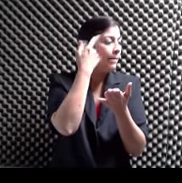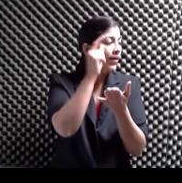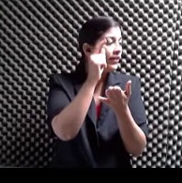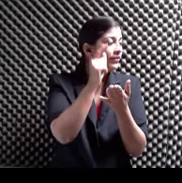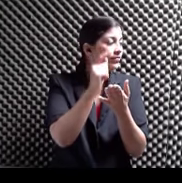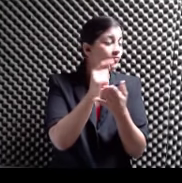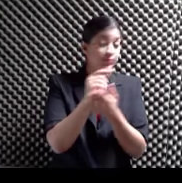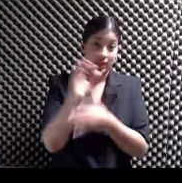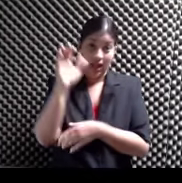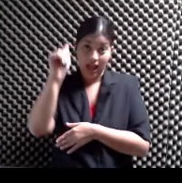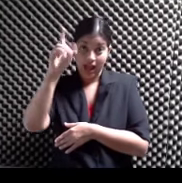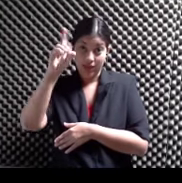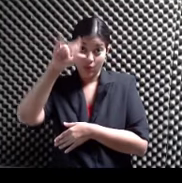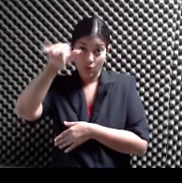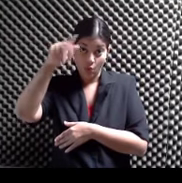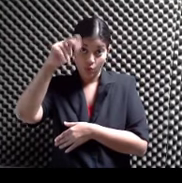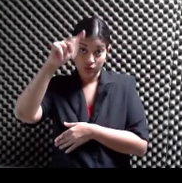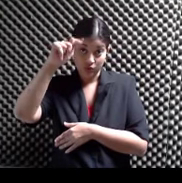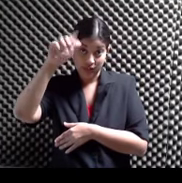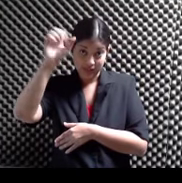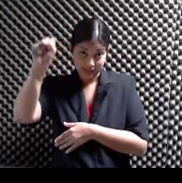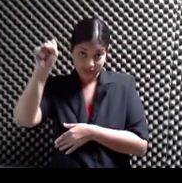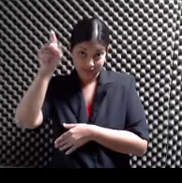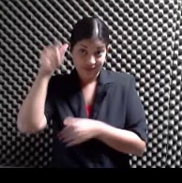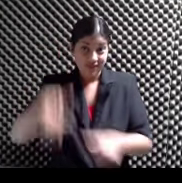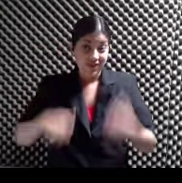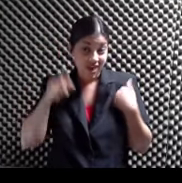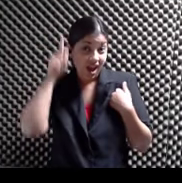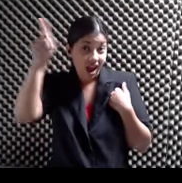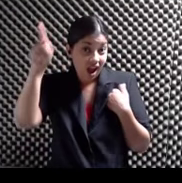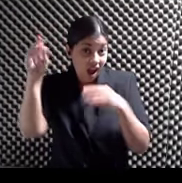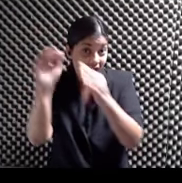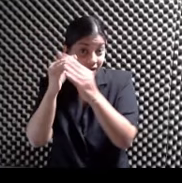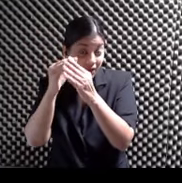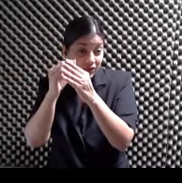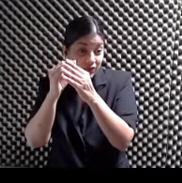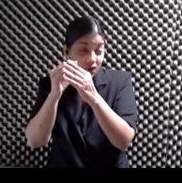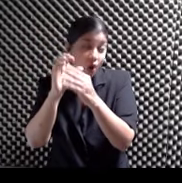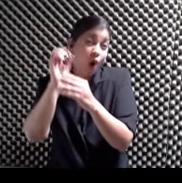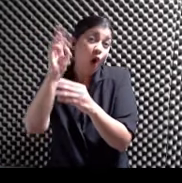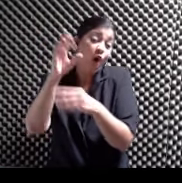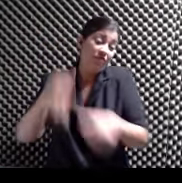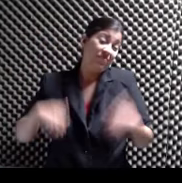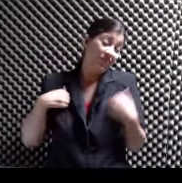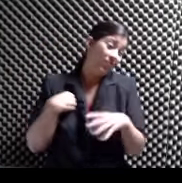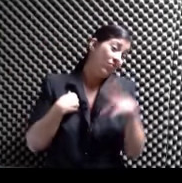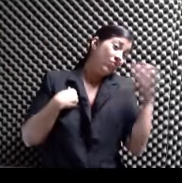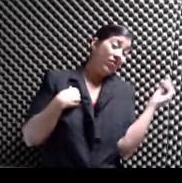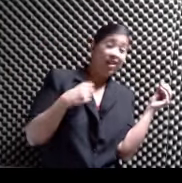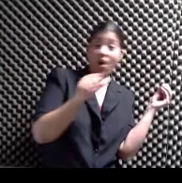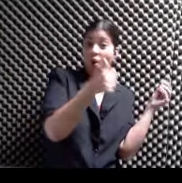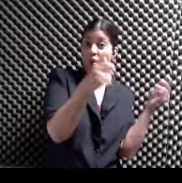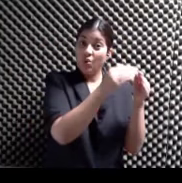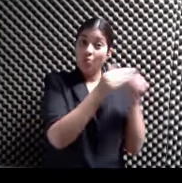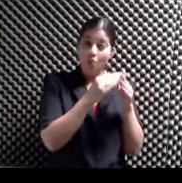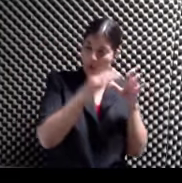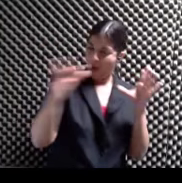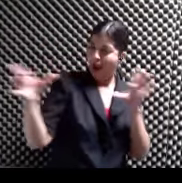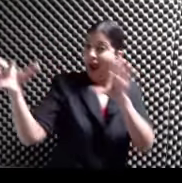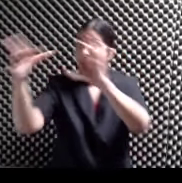adjunteños Que residen en el pueblo Y los que vivimos en el área metropolitana O en otros pueblos de la isla Que son un montón Son